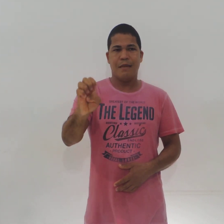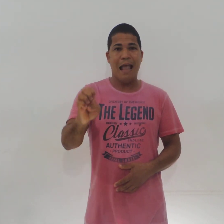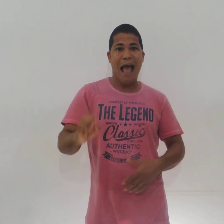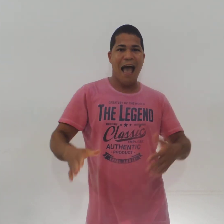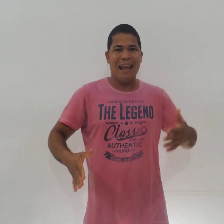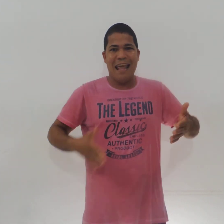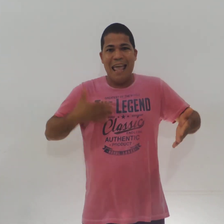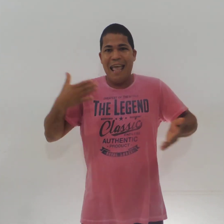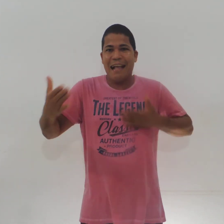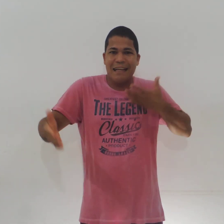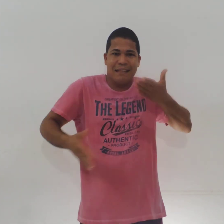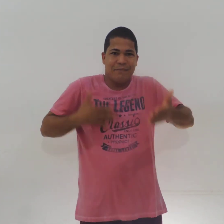Alegre